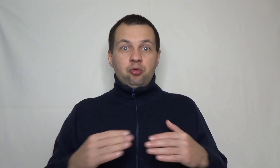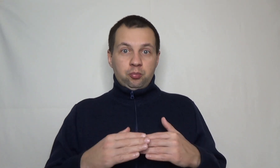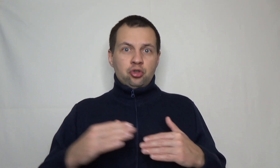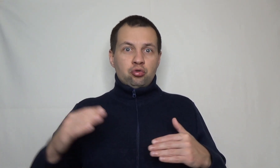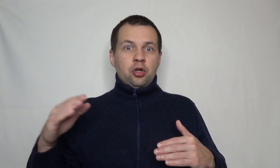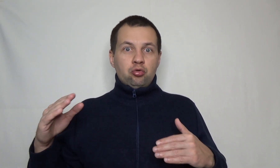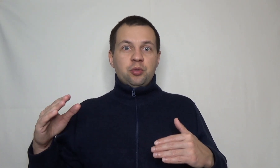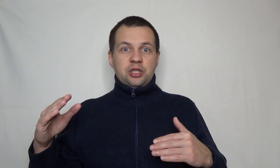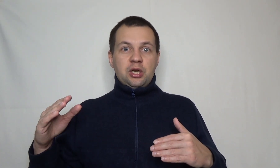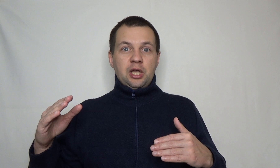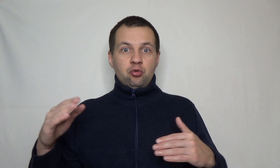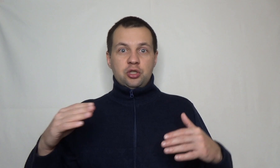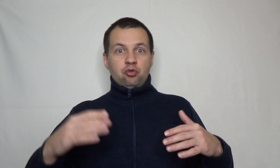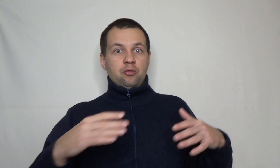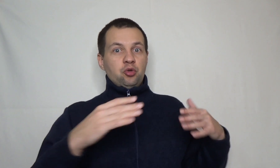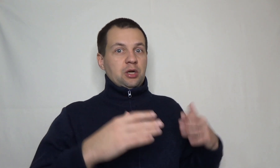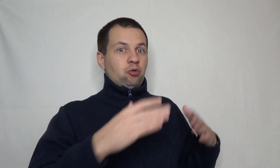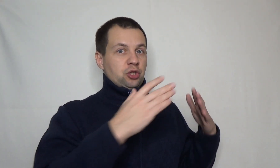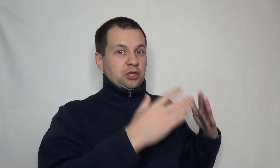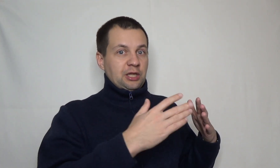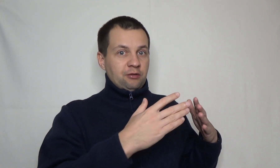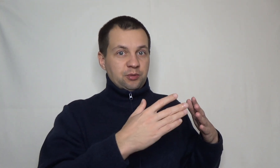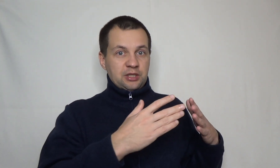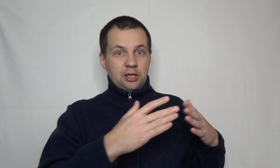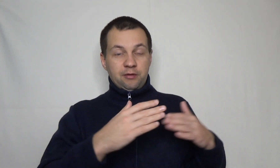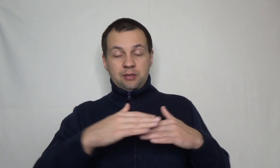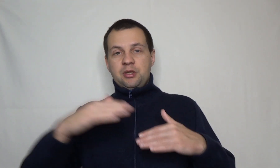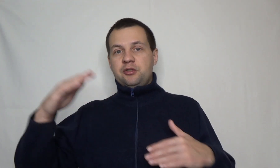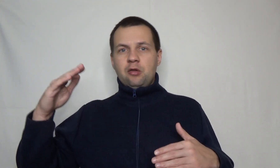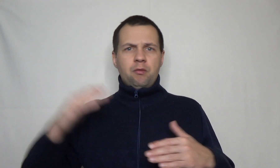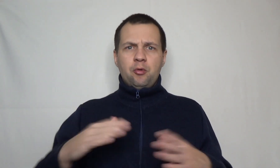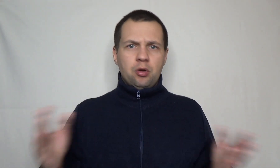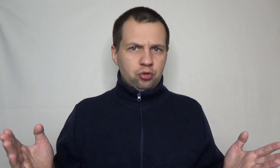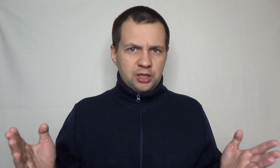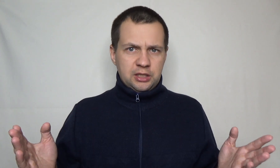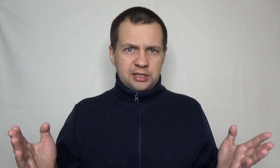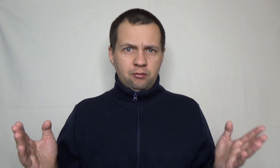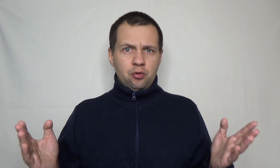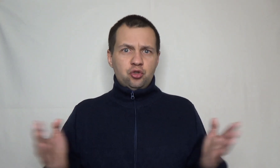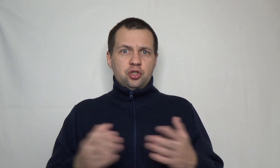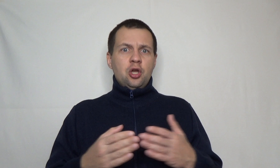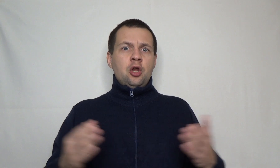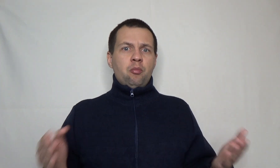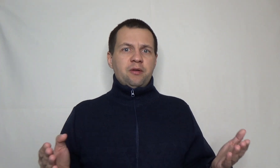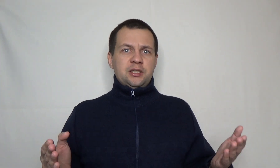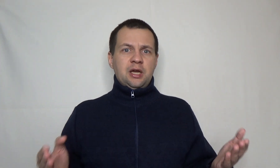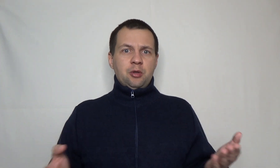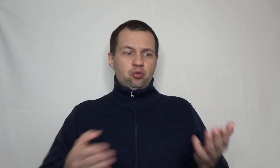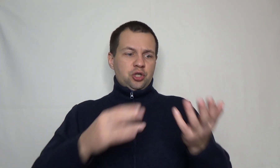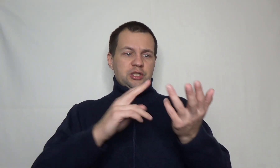будете просто только тупо сохранять. Но из-за того, что вы будете работать и откладывать постоянно, у вас капитал все равно в априори будет расти. Если вы научились управлять деньгами, научились